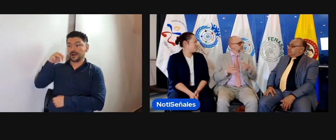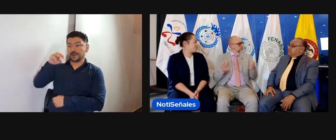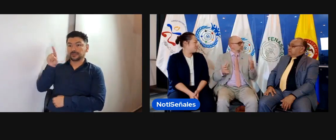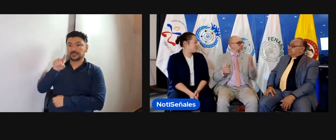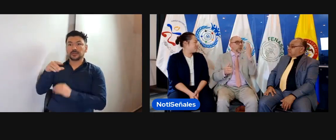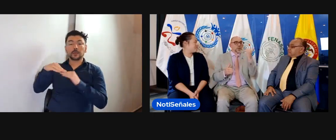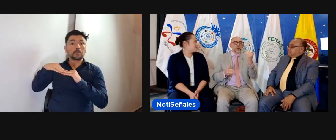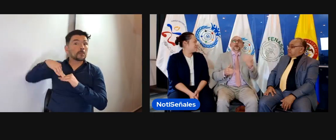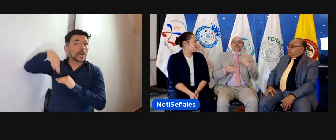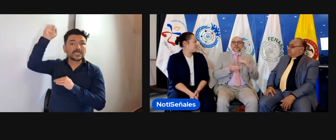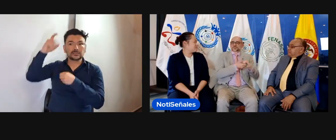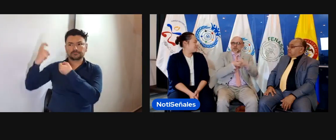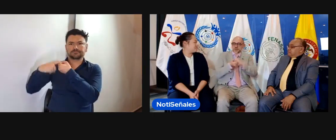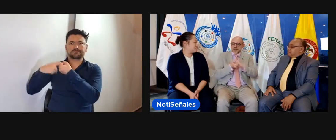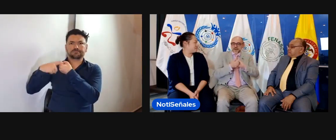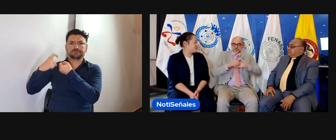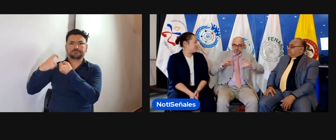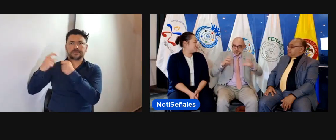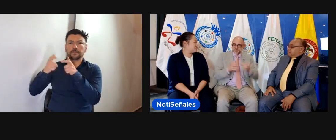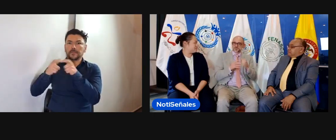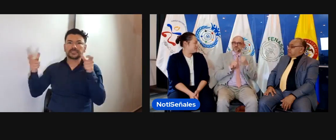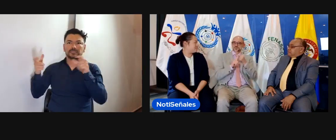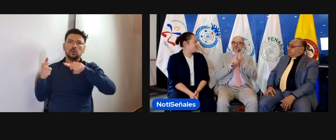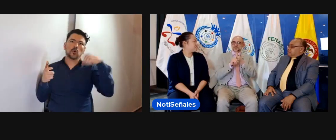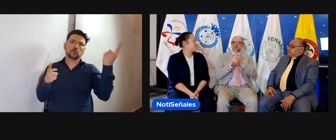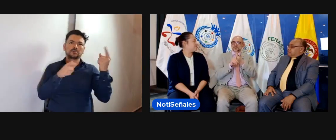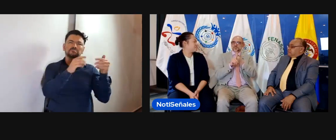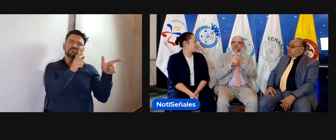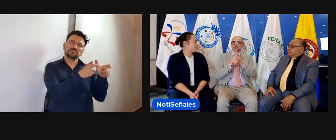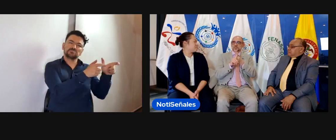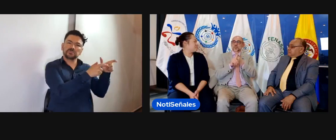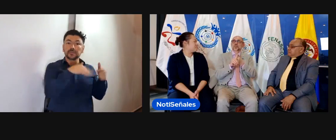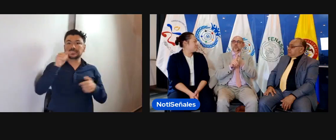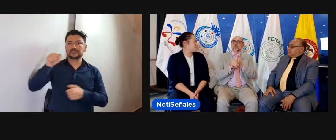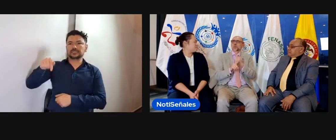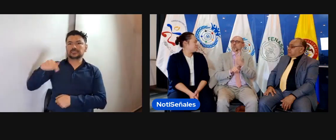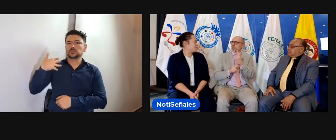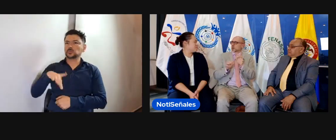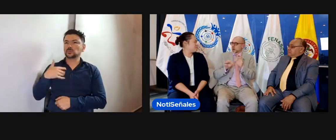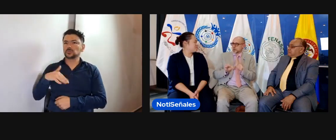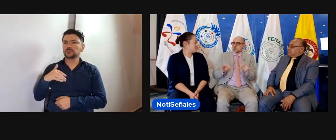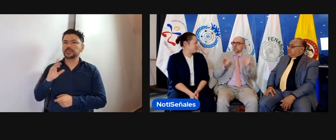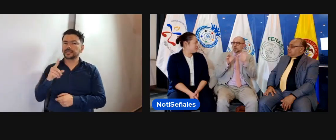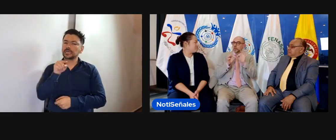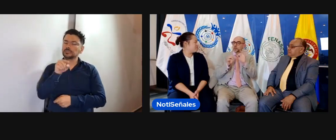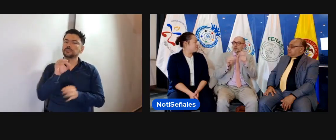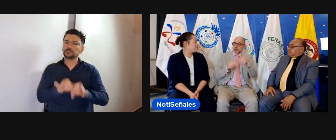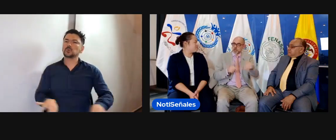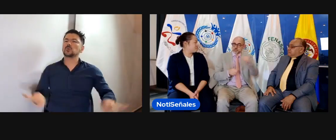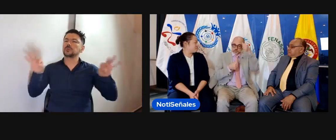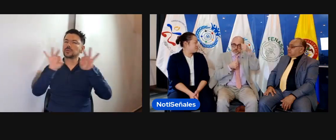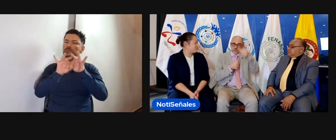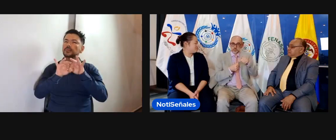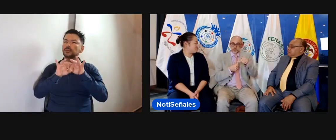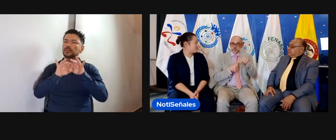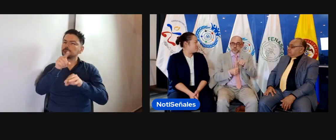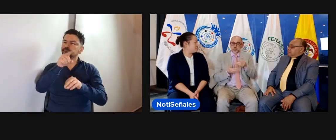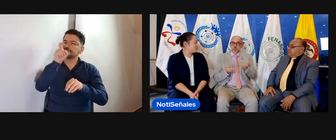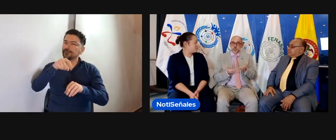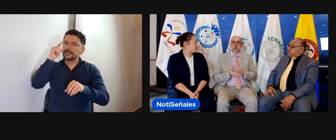la federación más grande que cuenta con más miembros en todo el mundo. Por eso, es